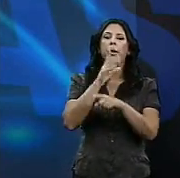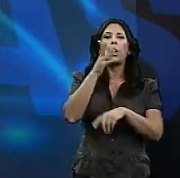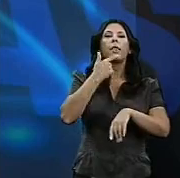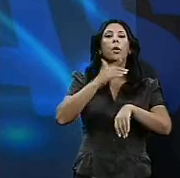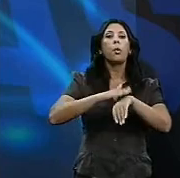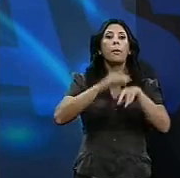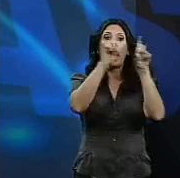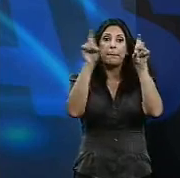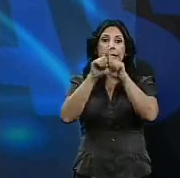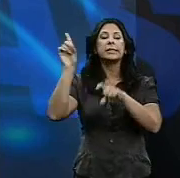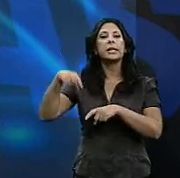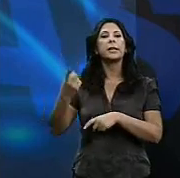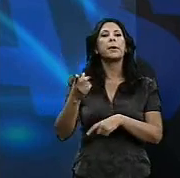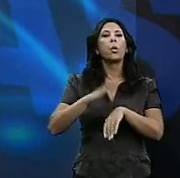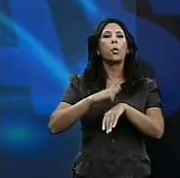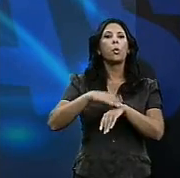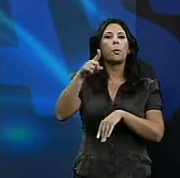acusan a la patronal de utilizar la crisis.